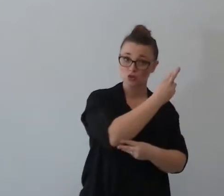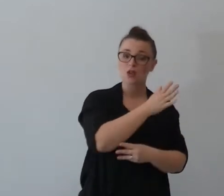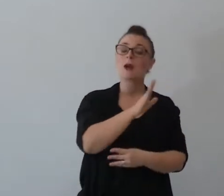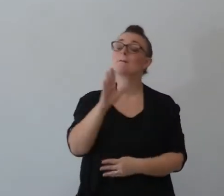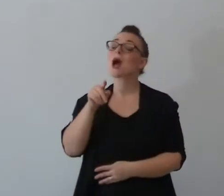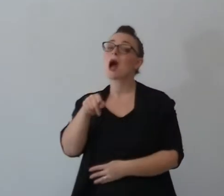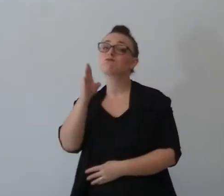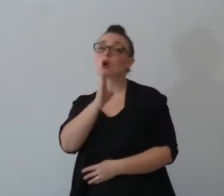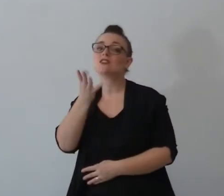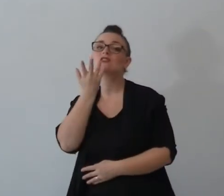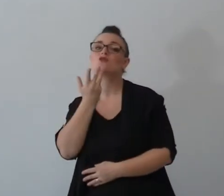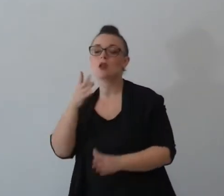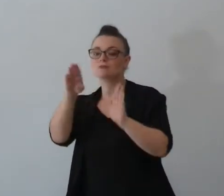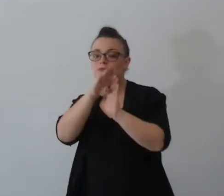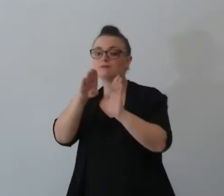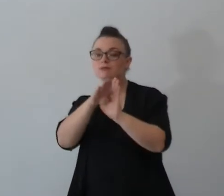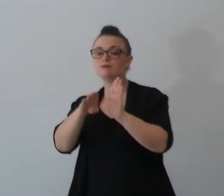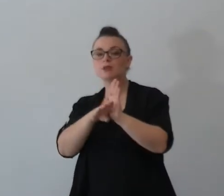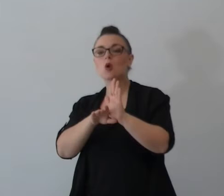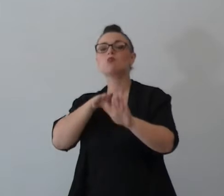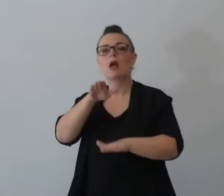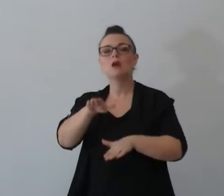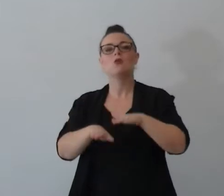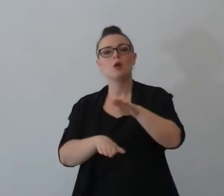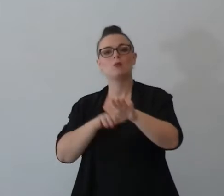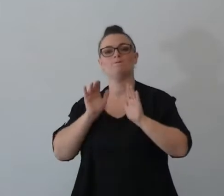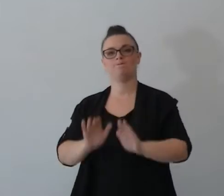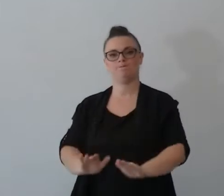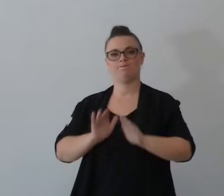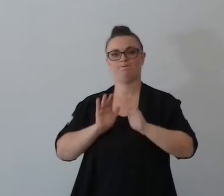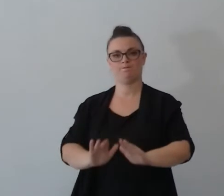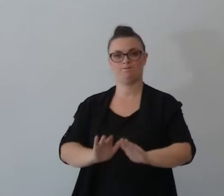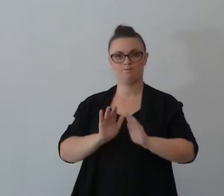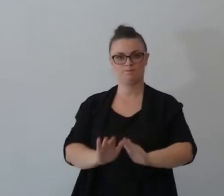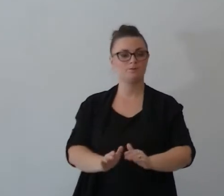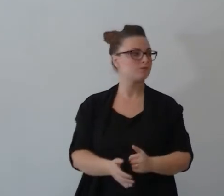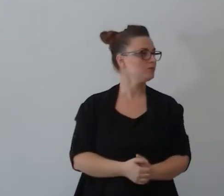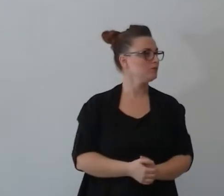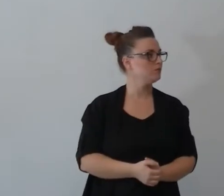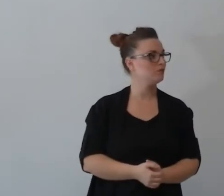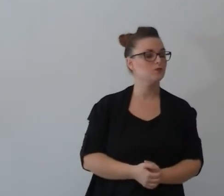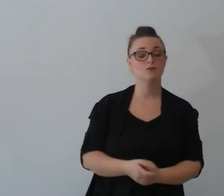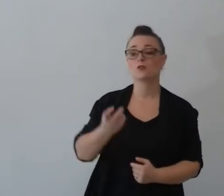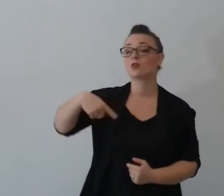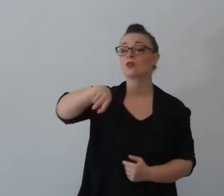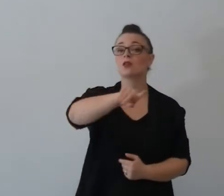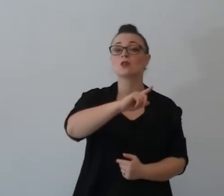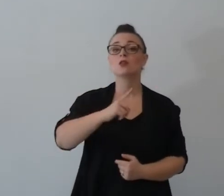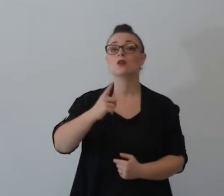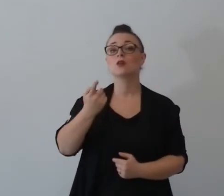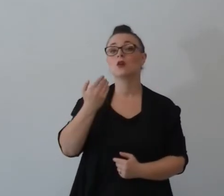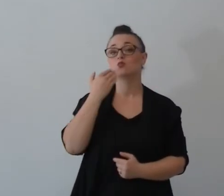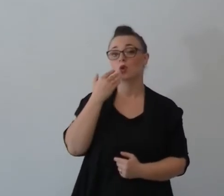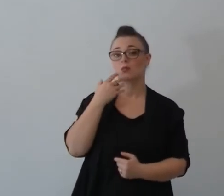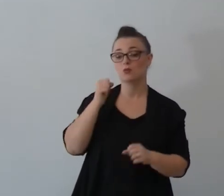come ha fatto Boaz a resistere a una cosa così grande? questo va da dire per noi uomini le tentazioni che ci provengono dal